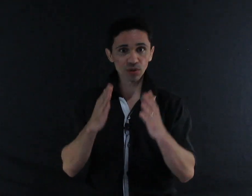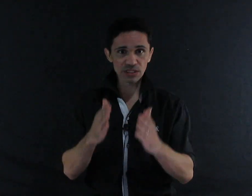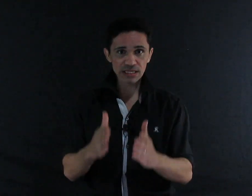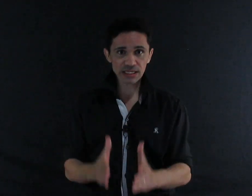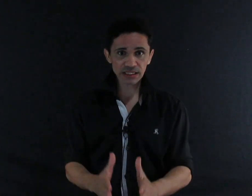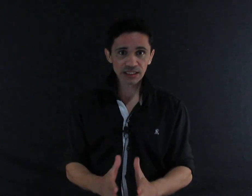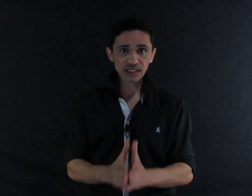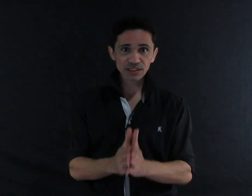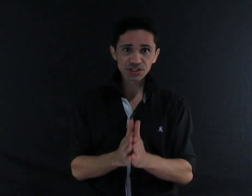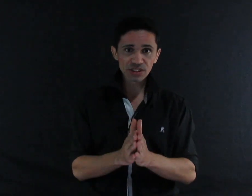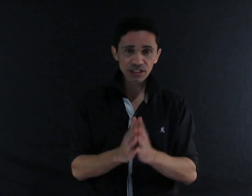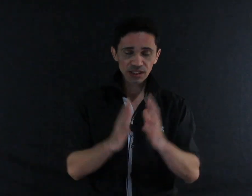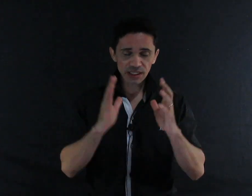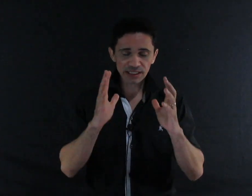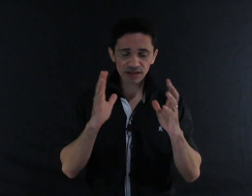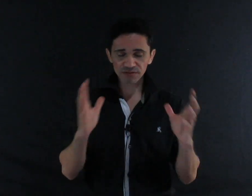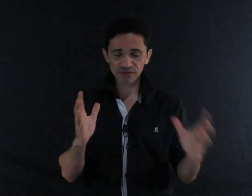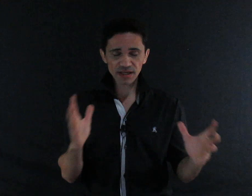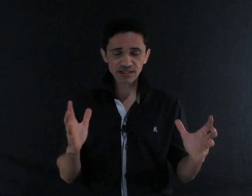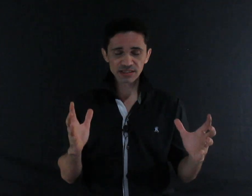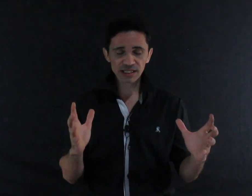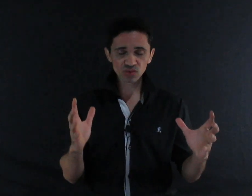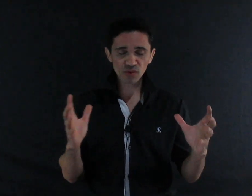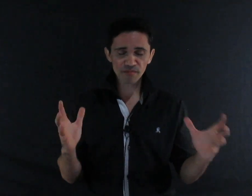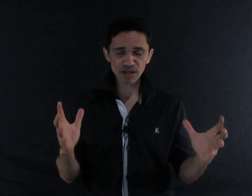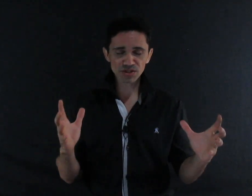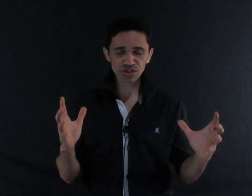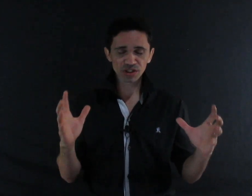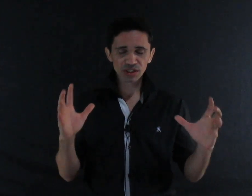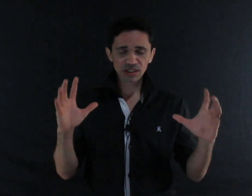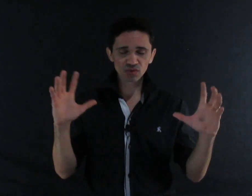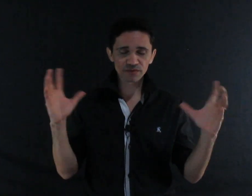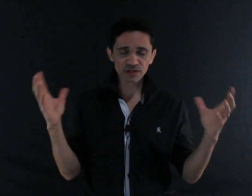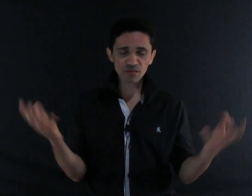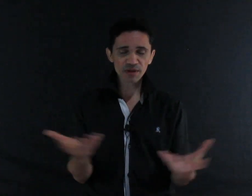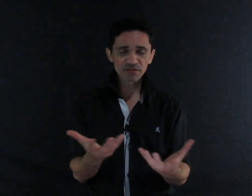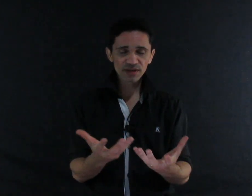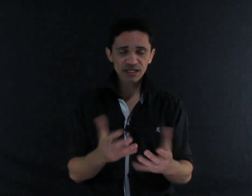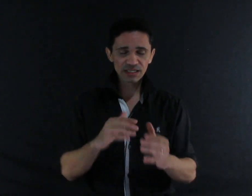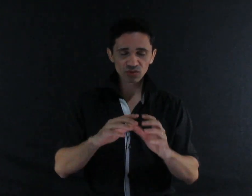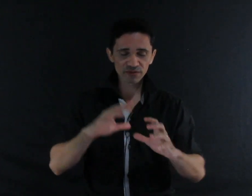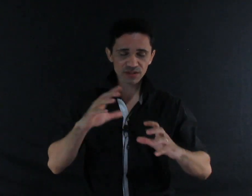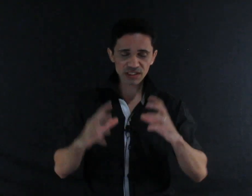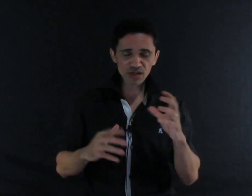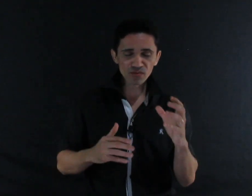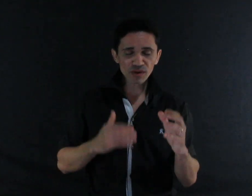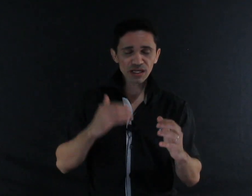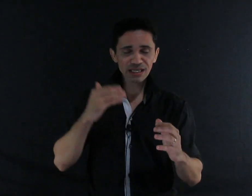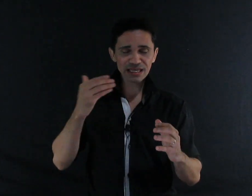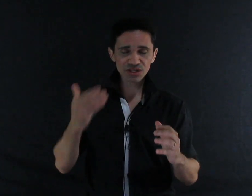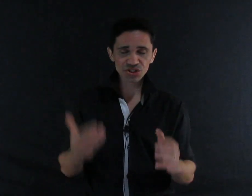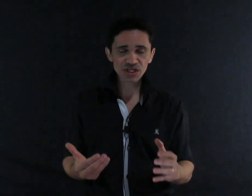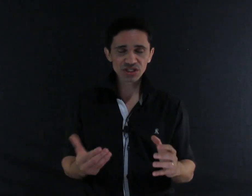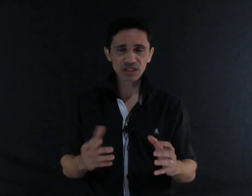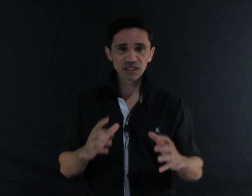poder de, através da tua mente, da tua visão periférica, da tua visão energética,